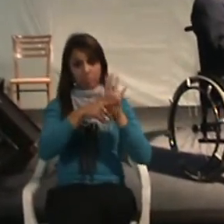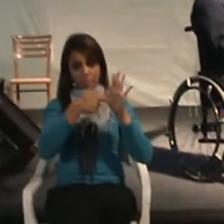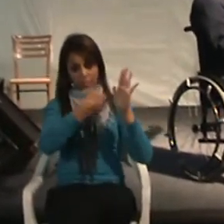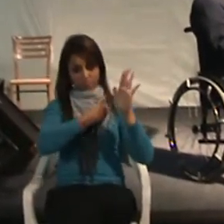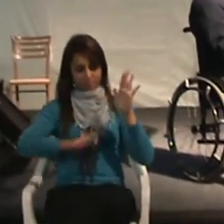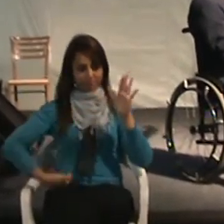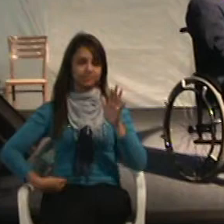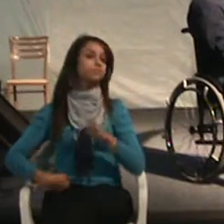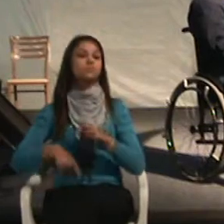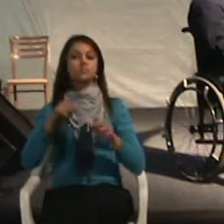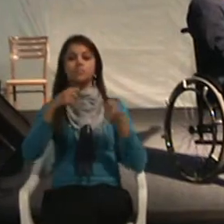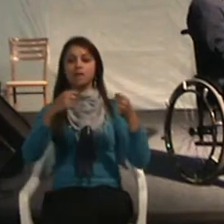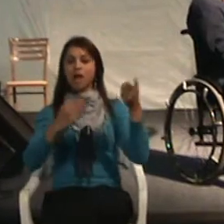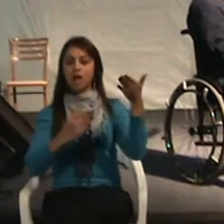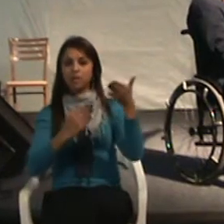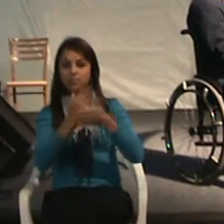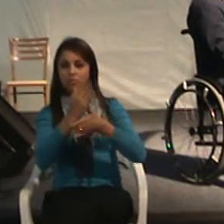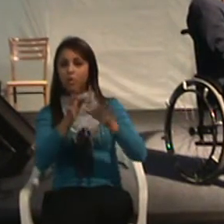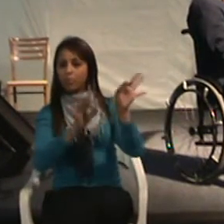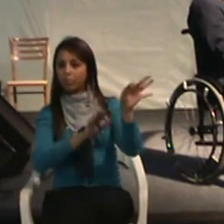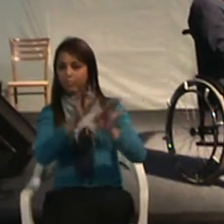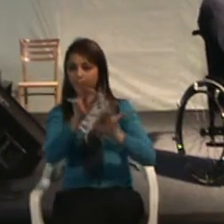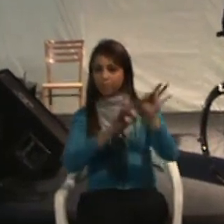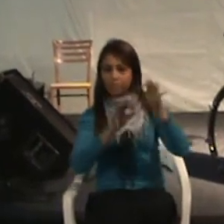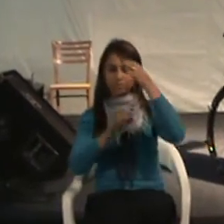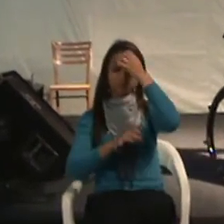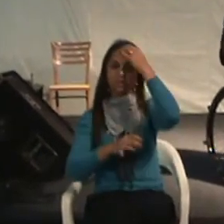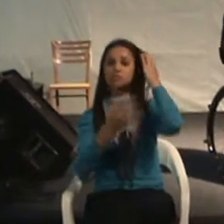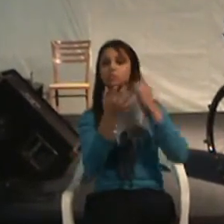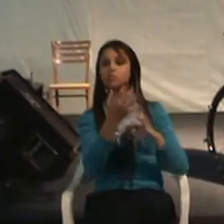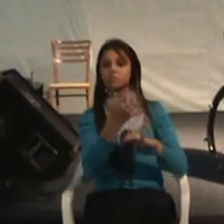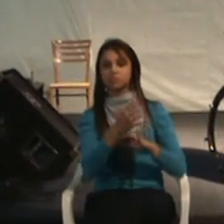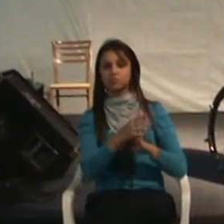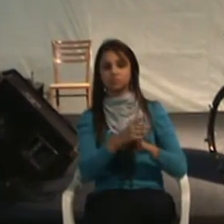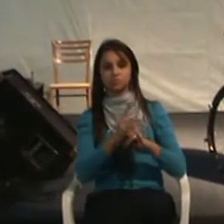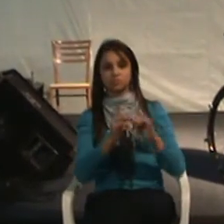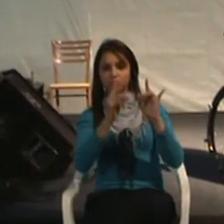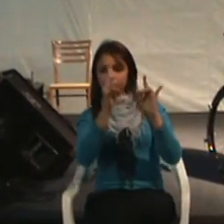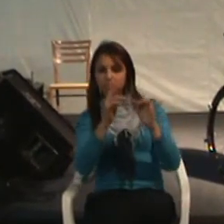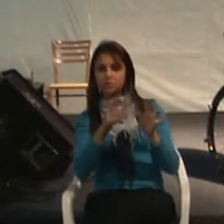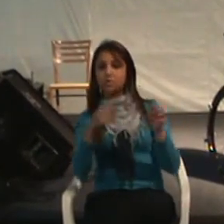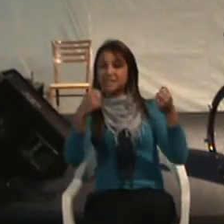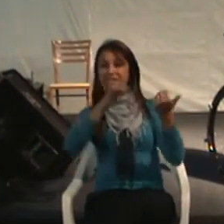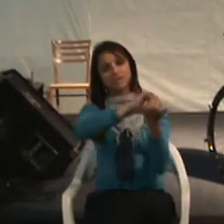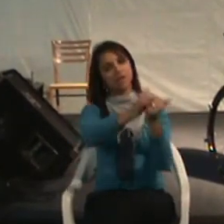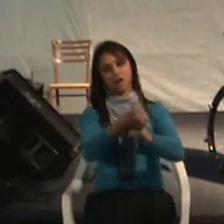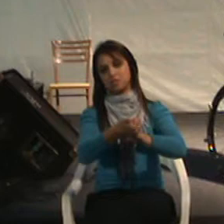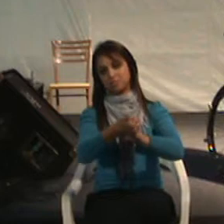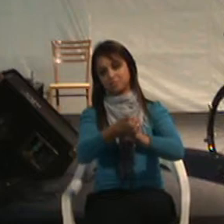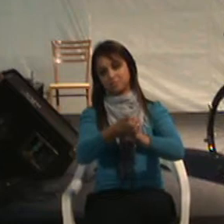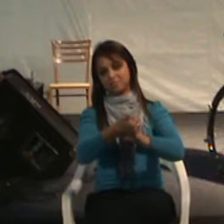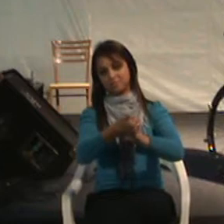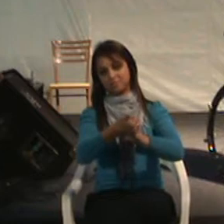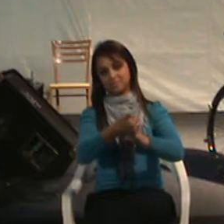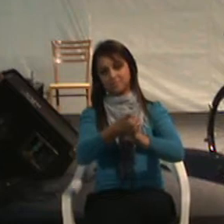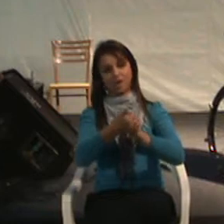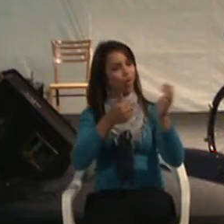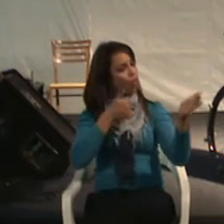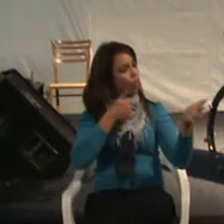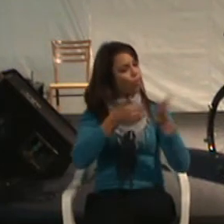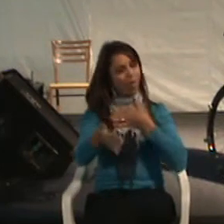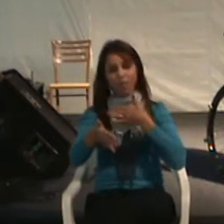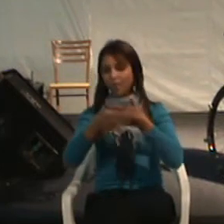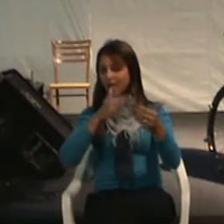aprovação do projeto de natureza arquitetônica urbanística tem que ser adaptada. Qualquer